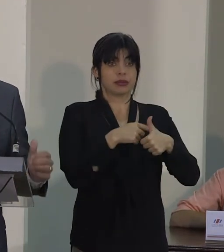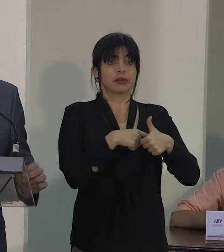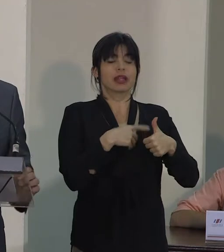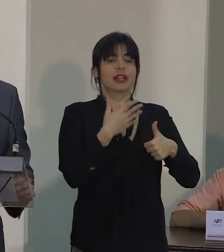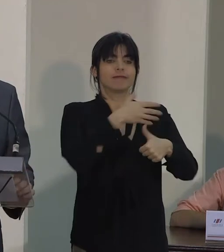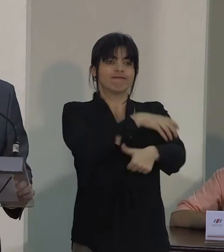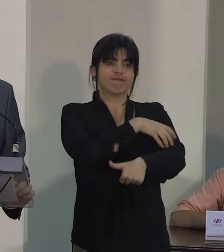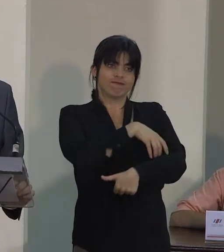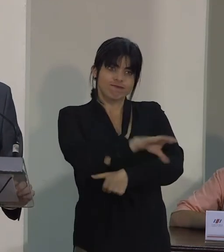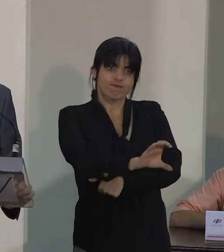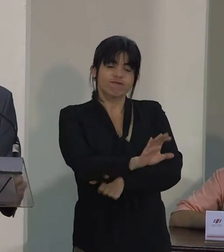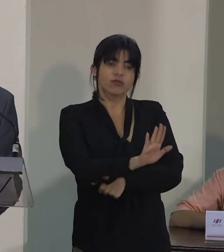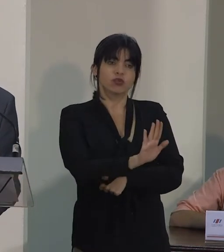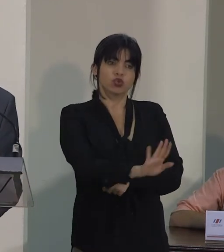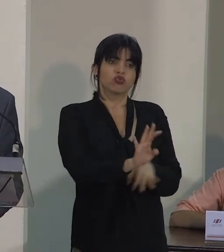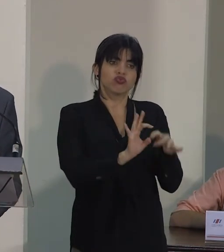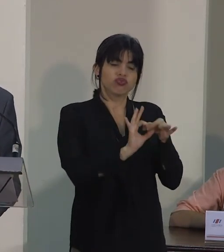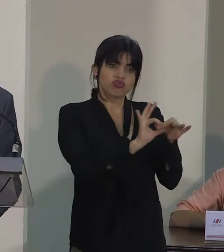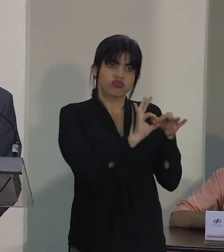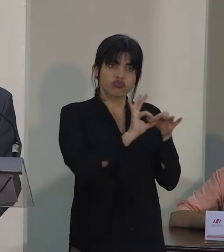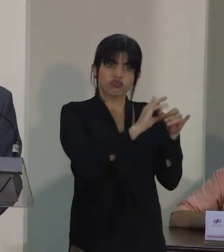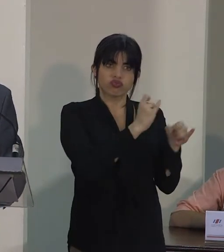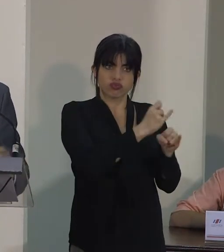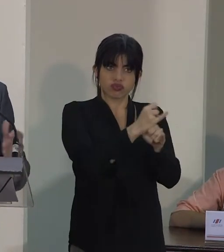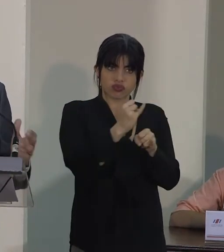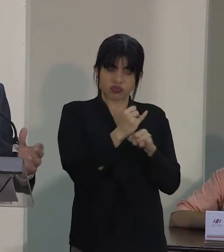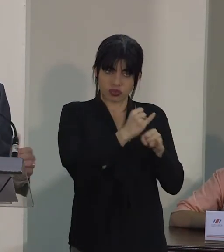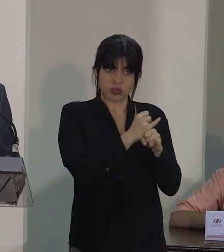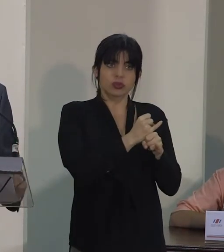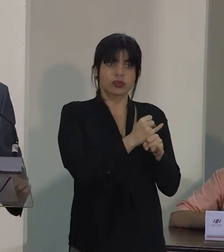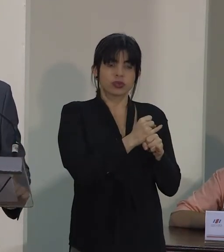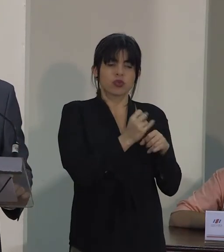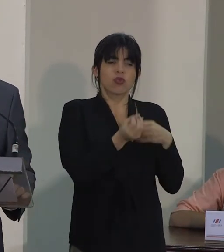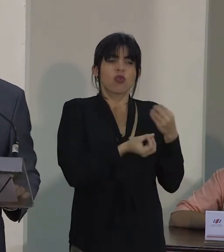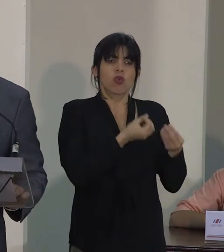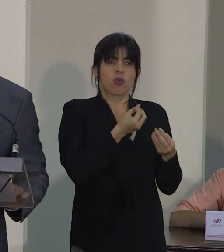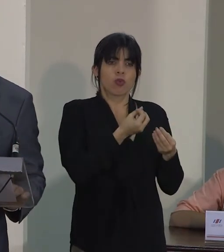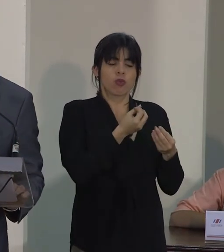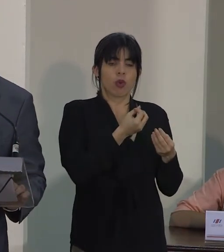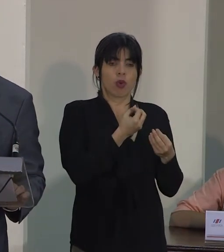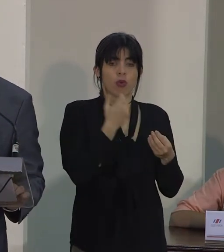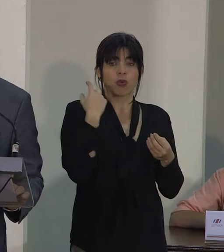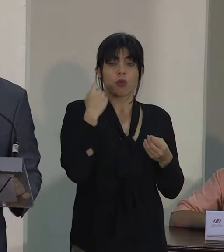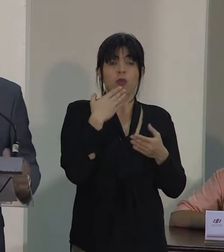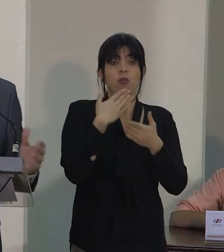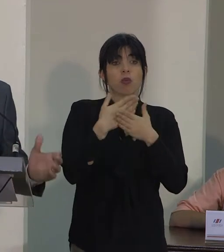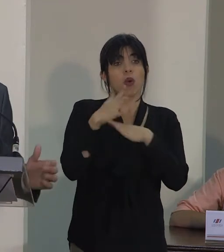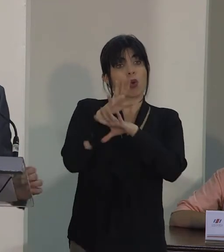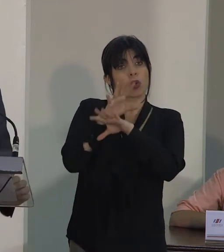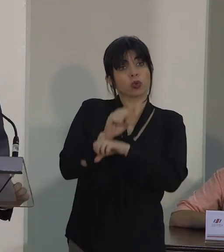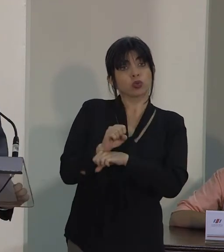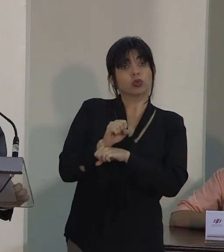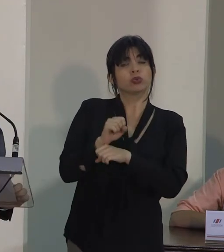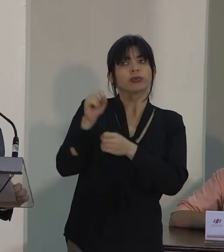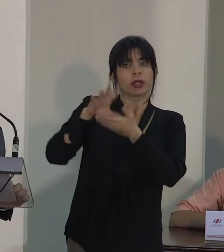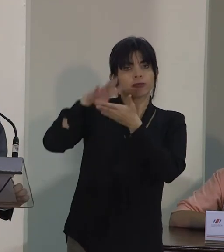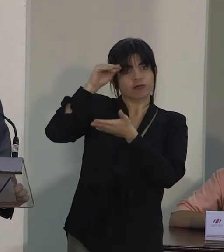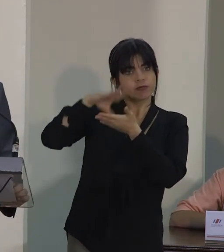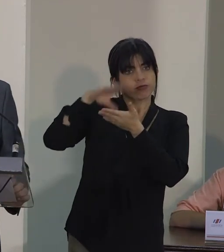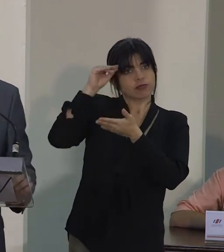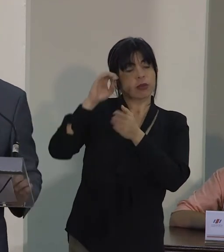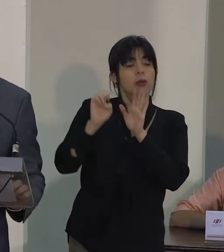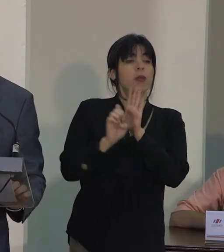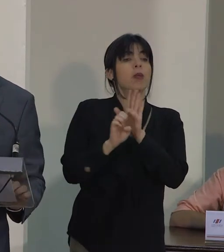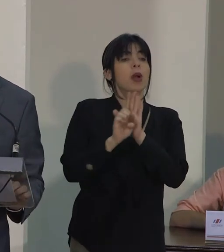el fortalecimiento de la coordinación institucional, aprendiendo de recientes buenas prácticas, como por ejemplo, en el